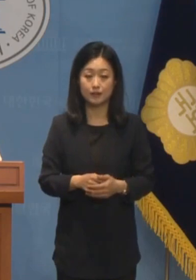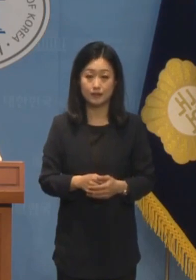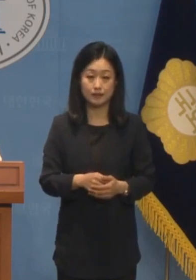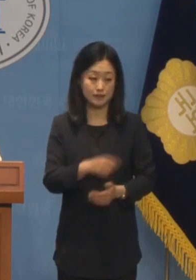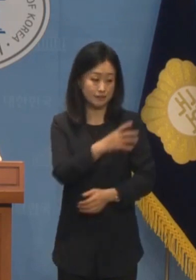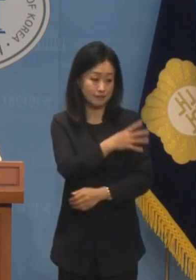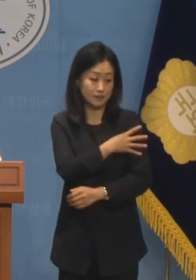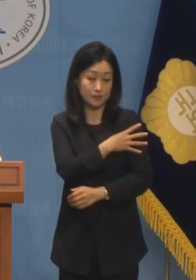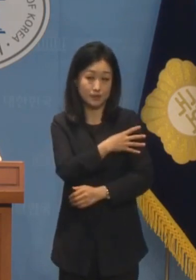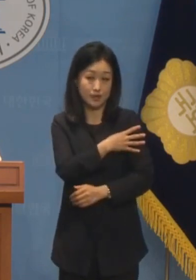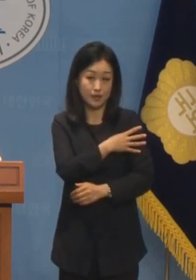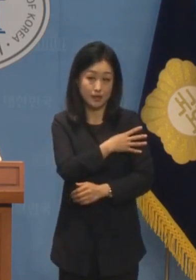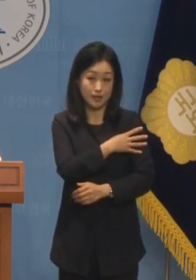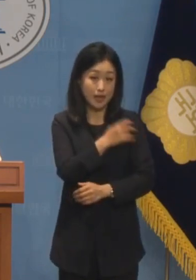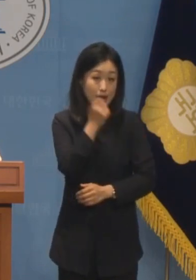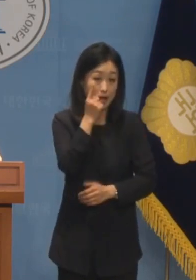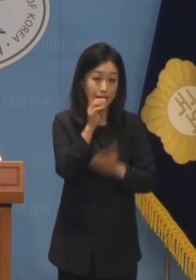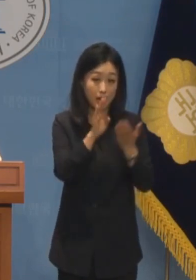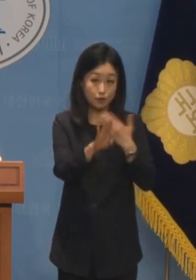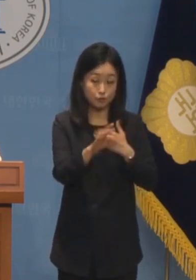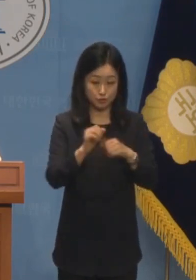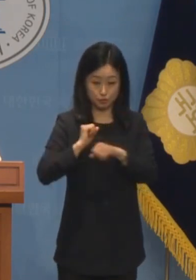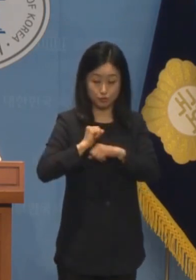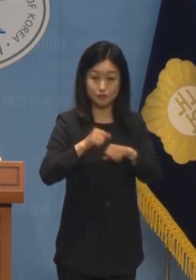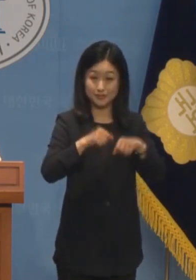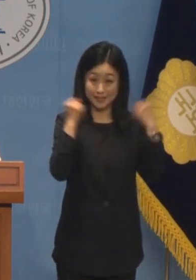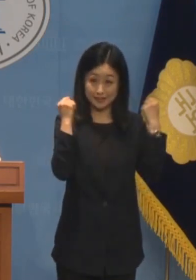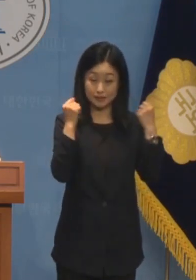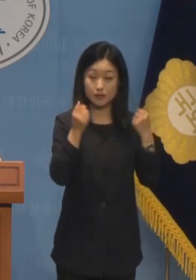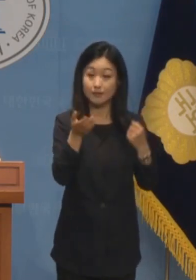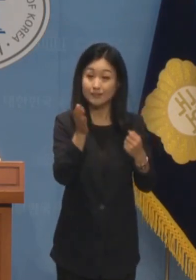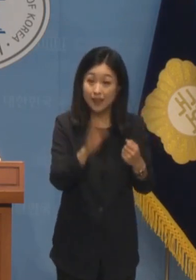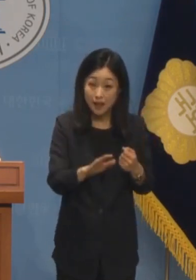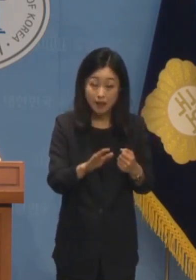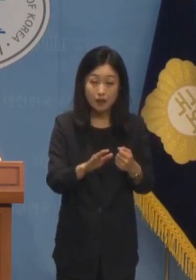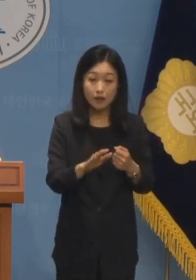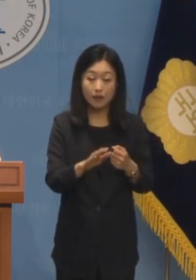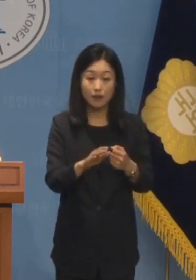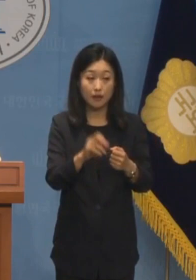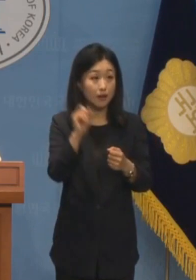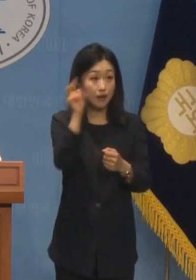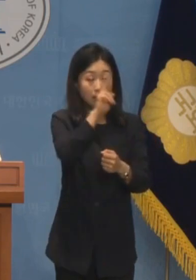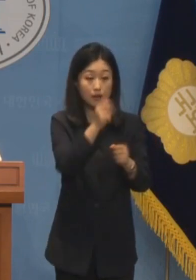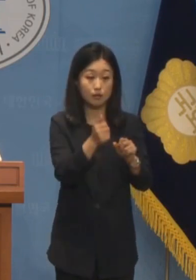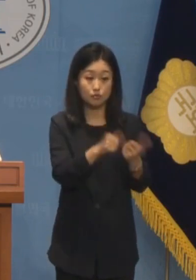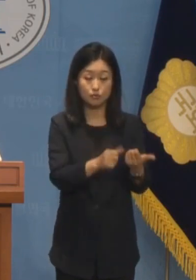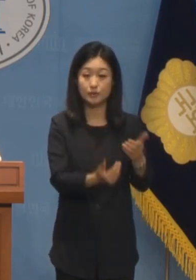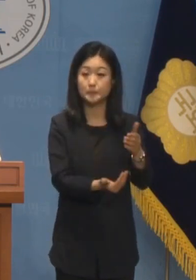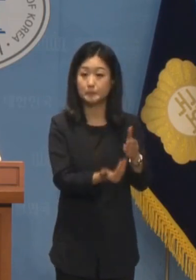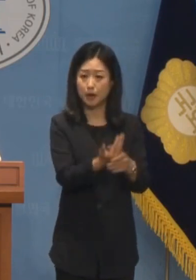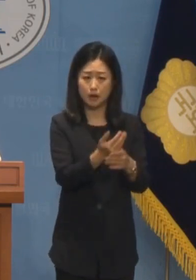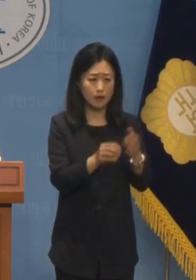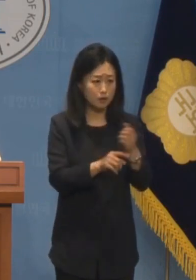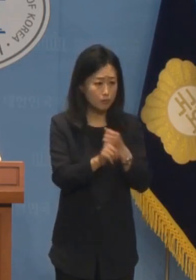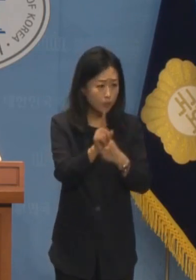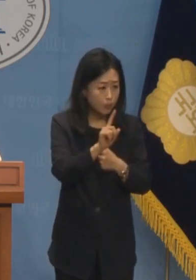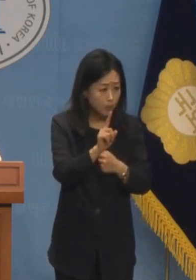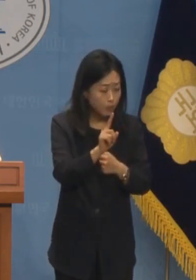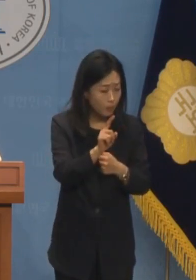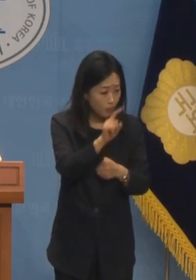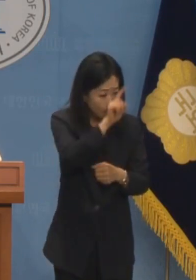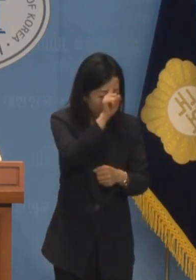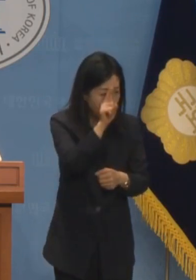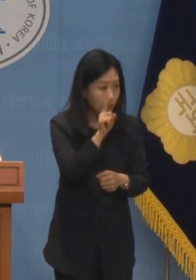앞둔 만련병장의 의문사 소식이 뒤늦게 알려졌습니다 어떤 이유인지는 몰라도